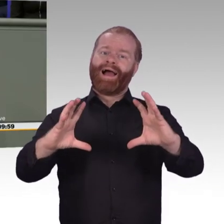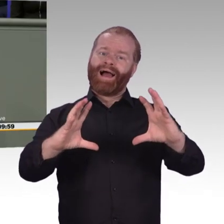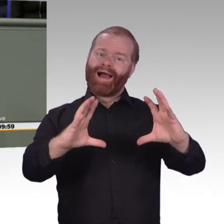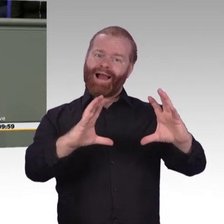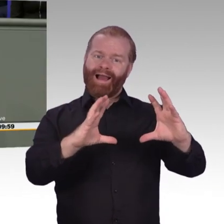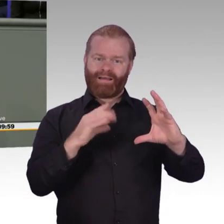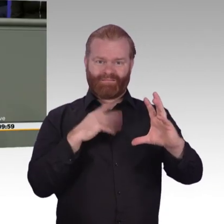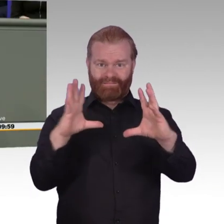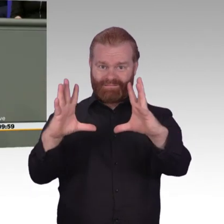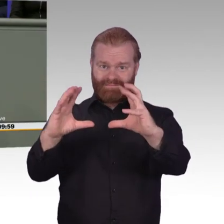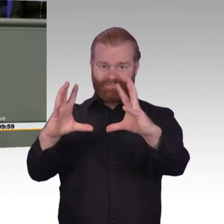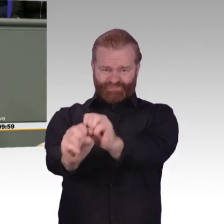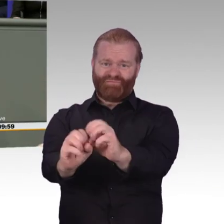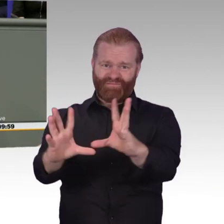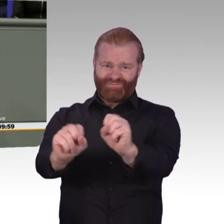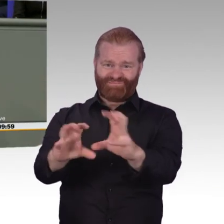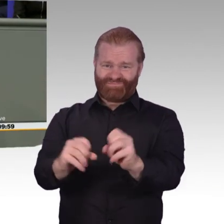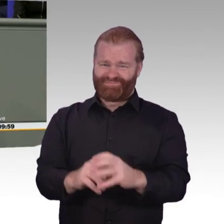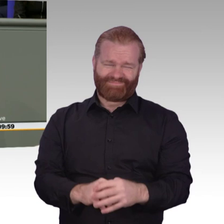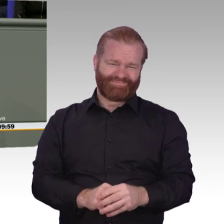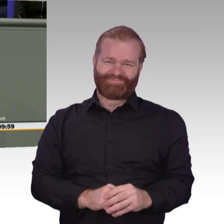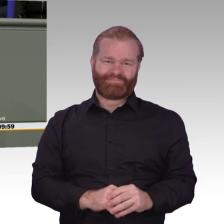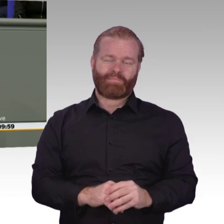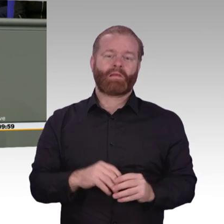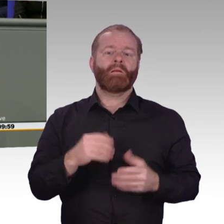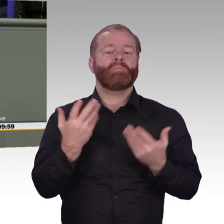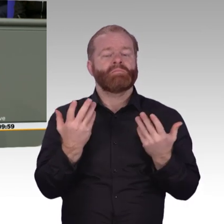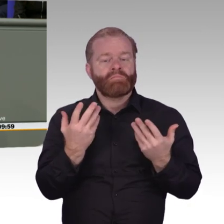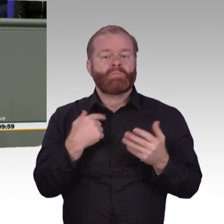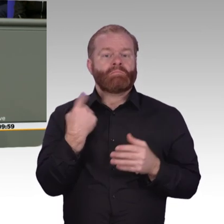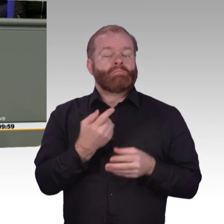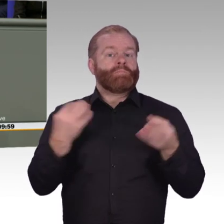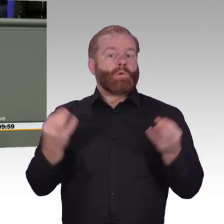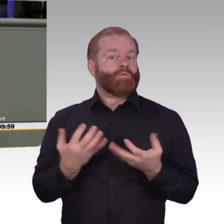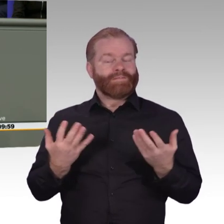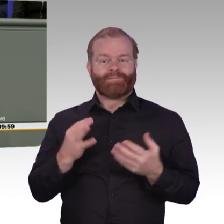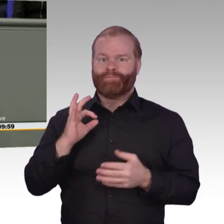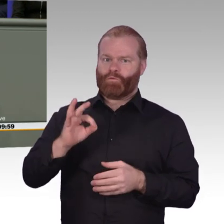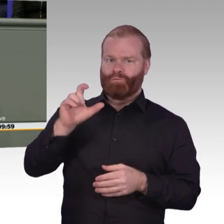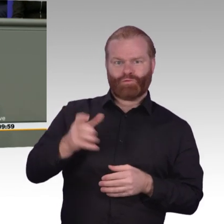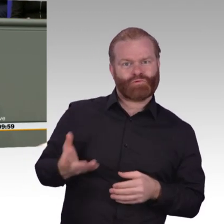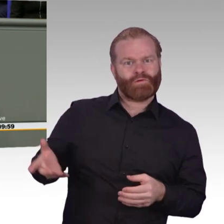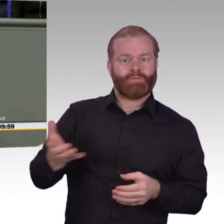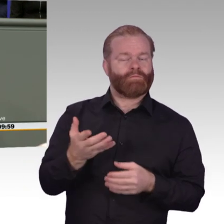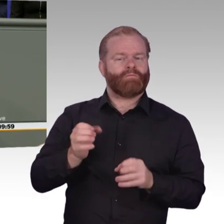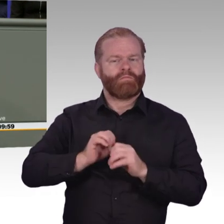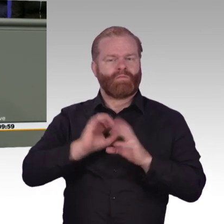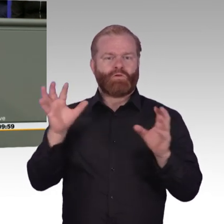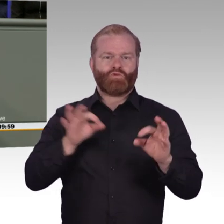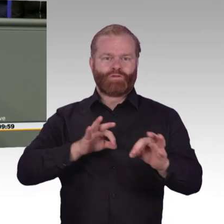schon mal so gehalten zur digitalen Agenda aus der letzten Wahlperiode. Aber auch damit sind Sie ja schon kläglich gescheitert. Und nehmen wir